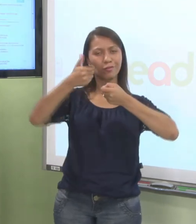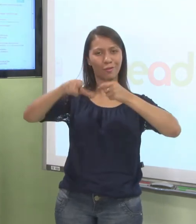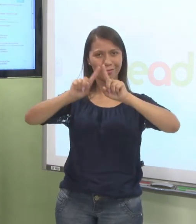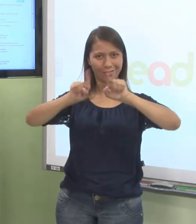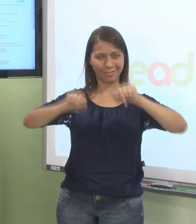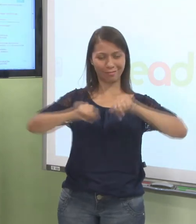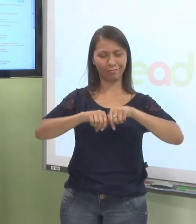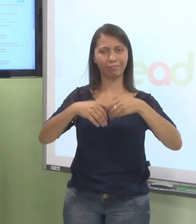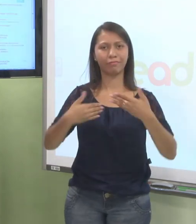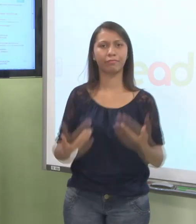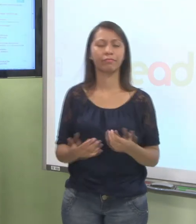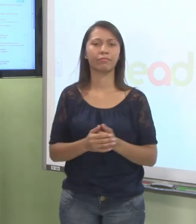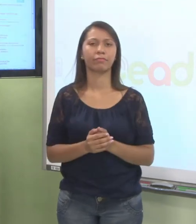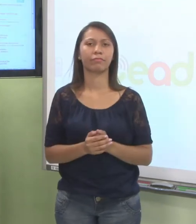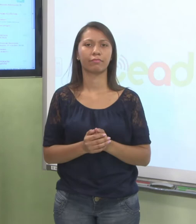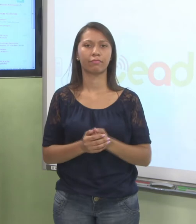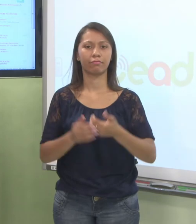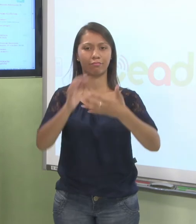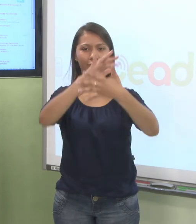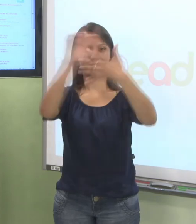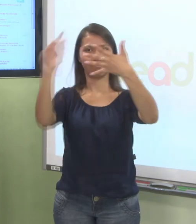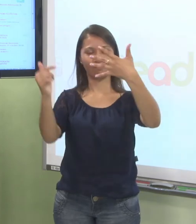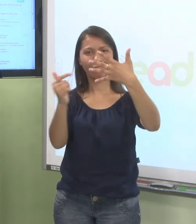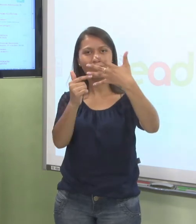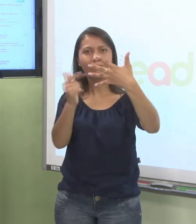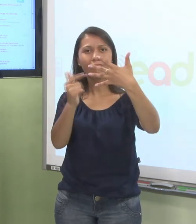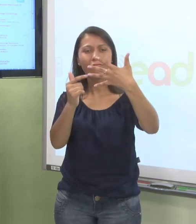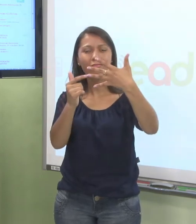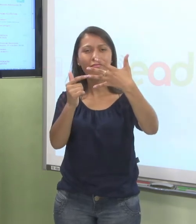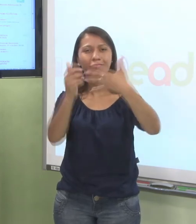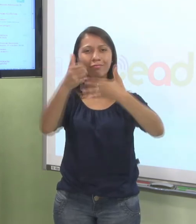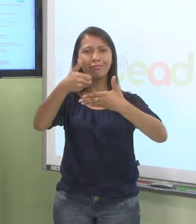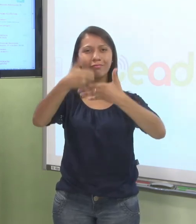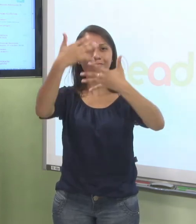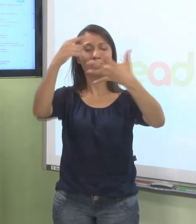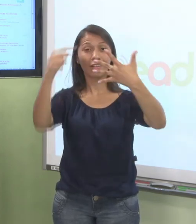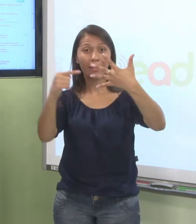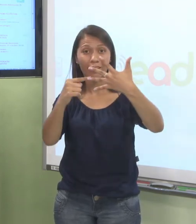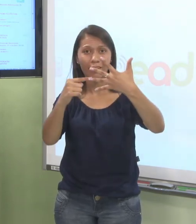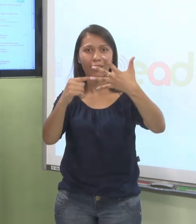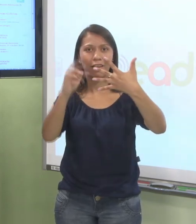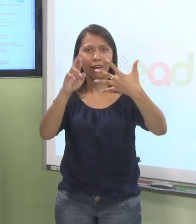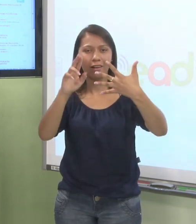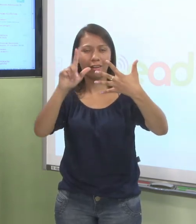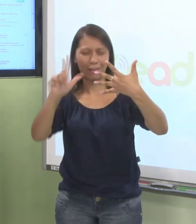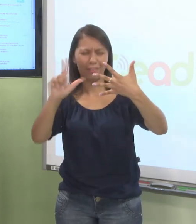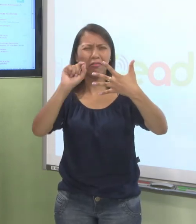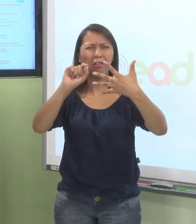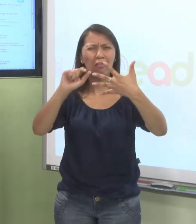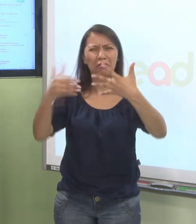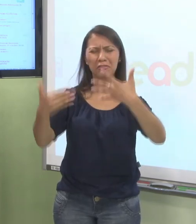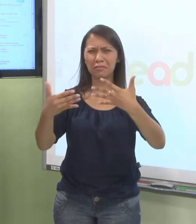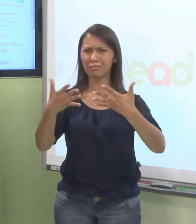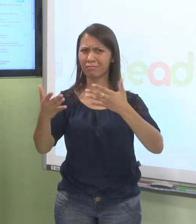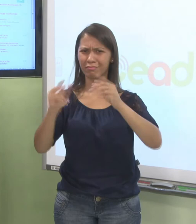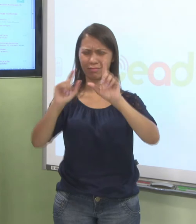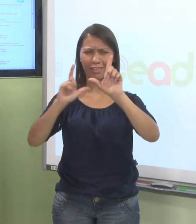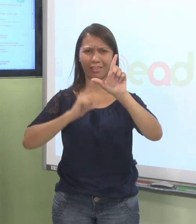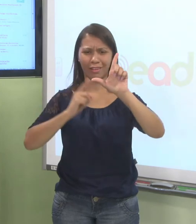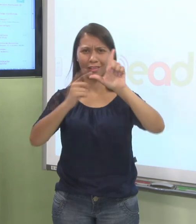Vamos lá, a próxima ferramenta. A próxima ferramenta é um URL ou um link. Ou seja, o que é isso? É um endereço de uma